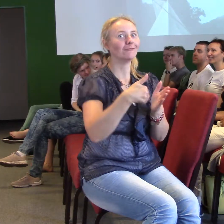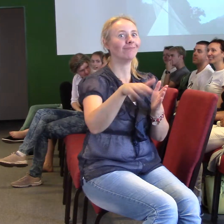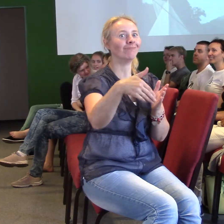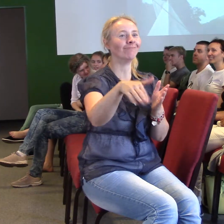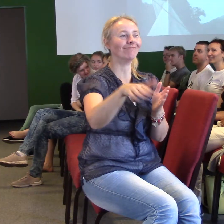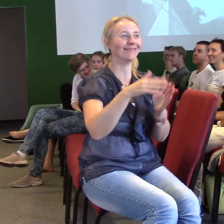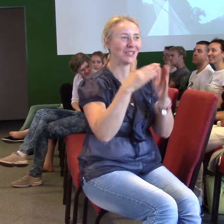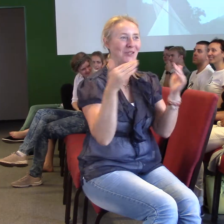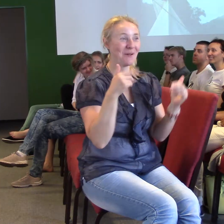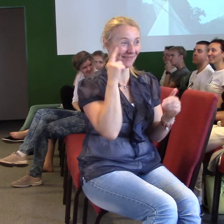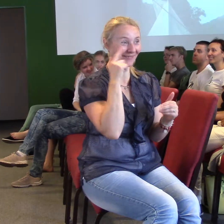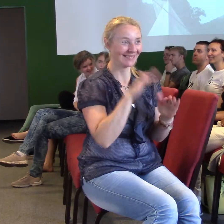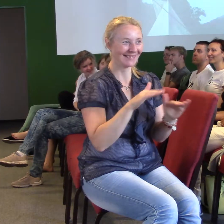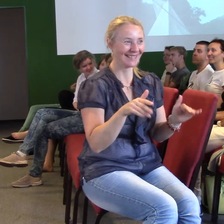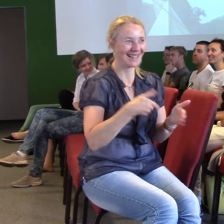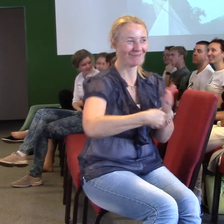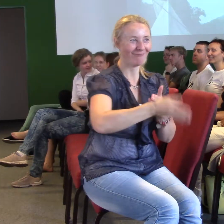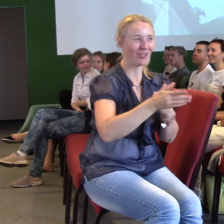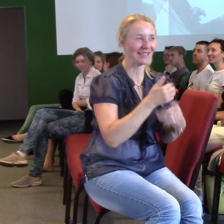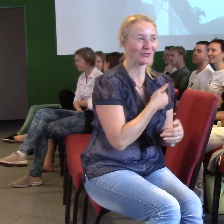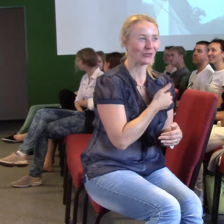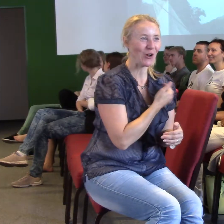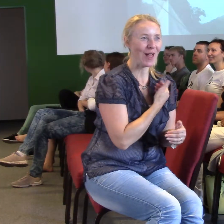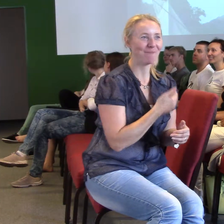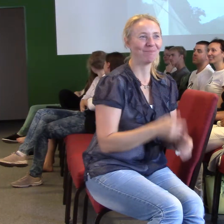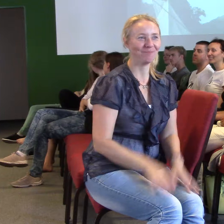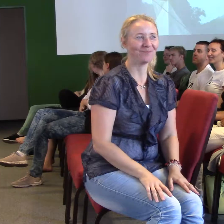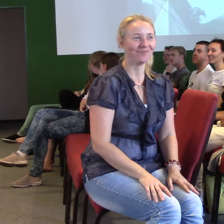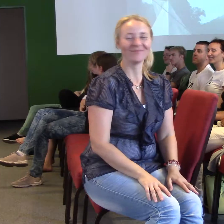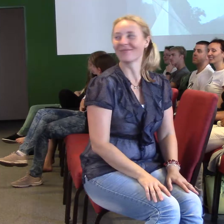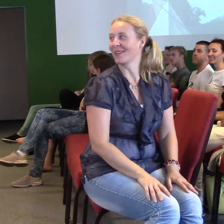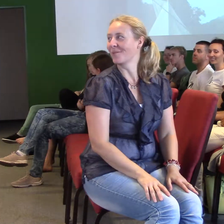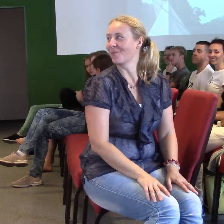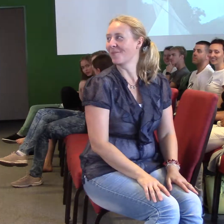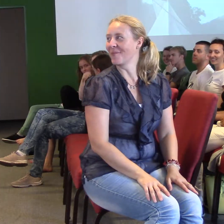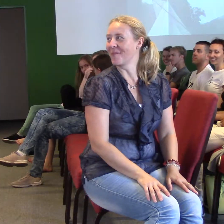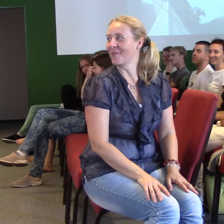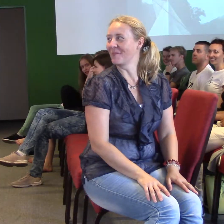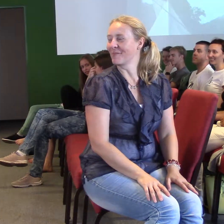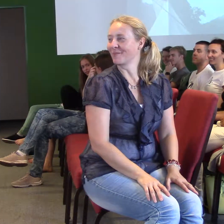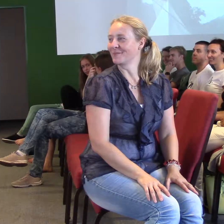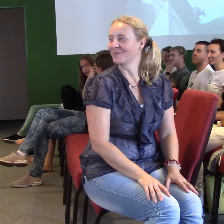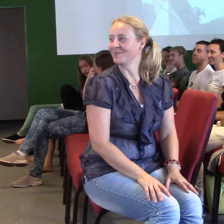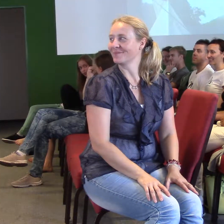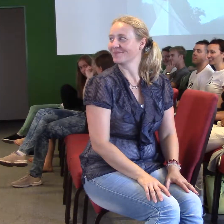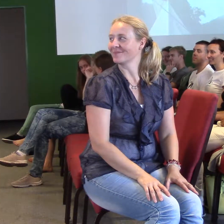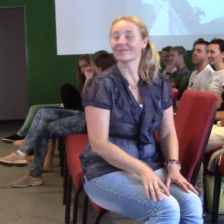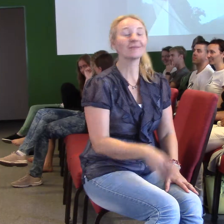českého filmu, proti vaší vůli vás dnes trochu vzdělám. Takže ať chcete nebo nechcete,